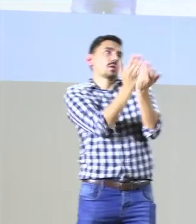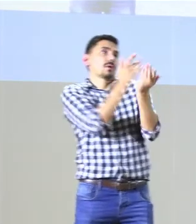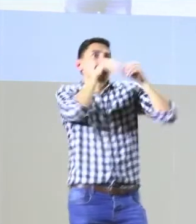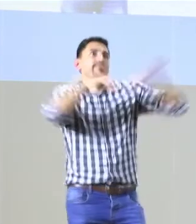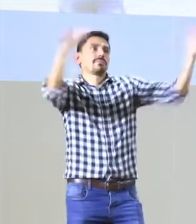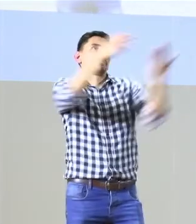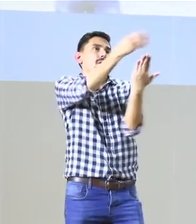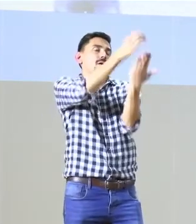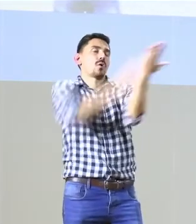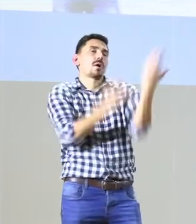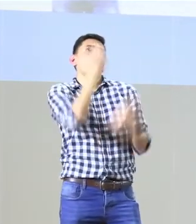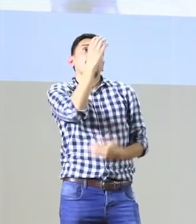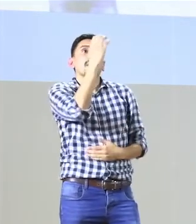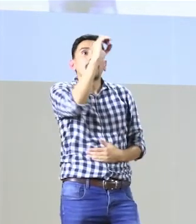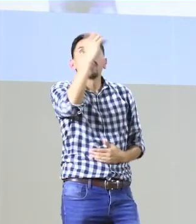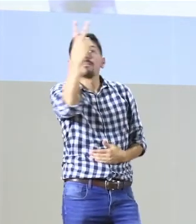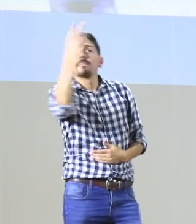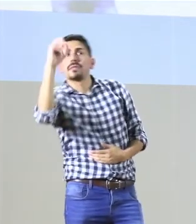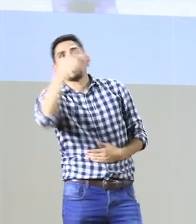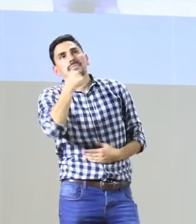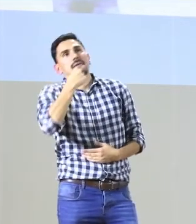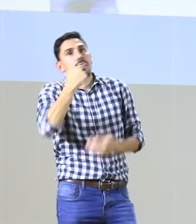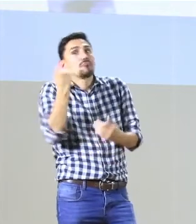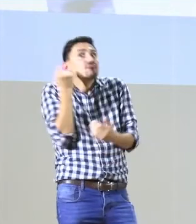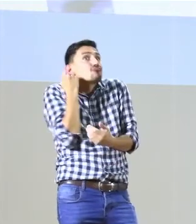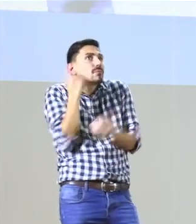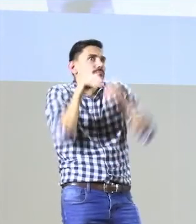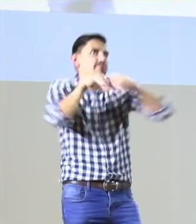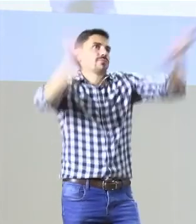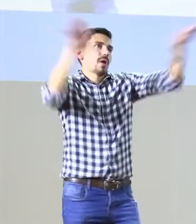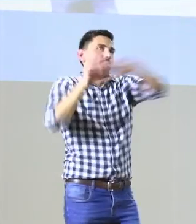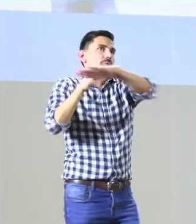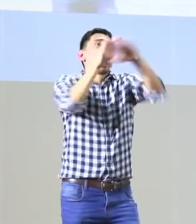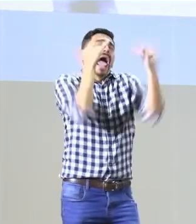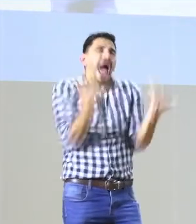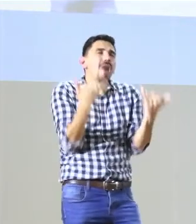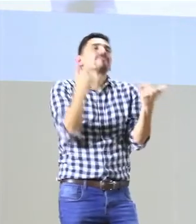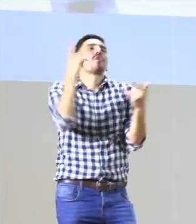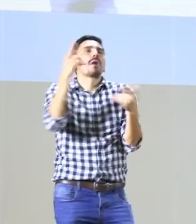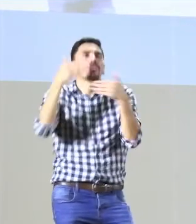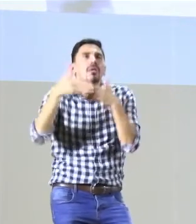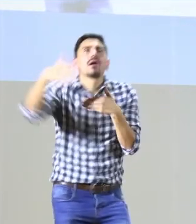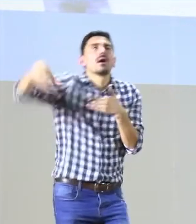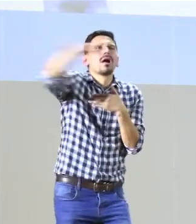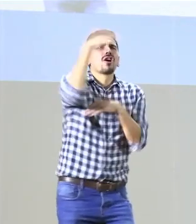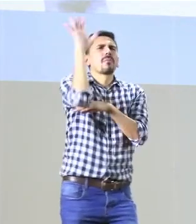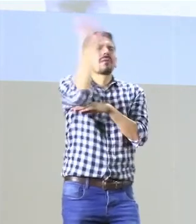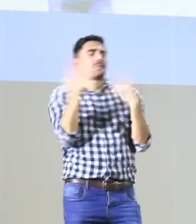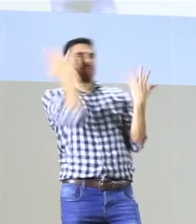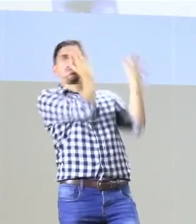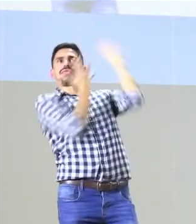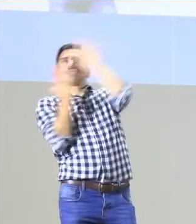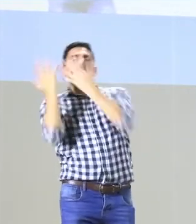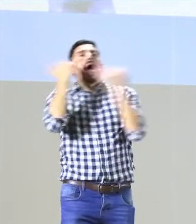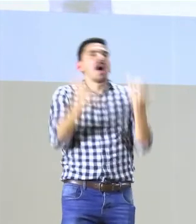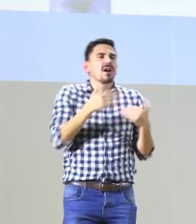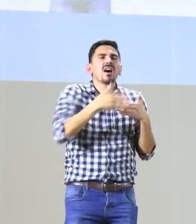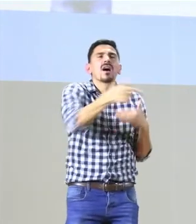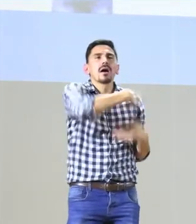adecuados en estos lugares. Y en la circular 020 que se emitió desde el Ministerio de Educación, pues se dan como estos